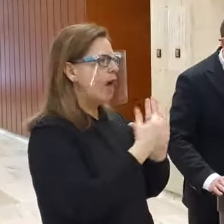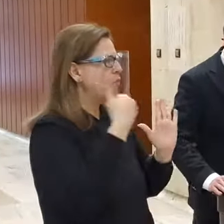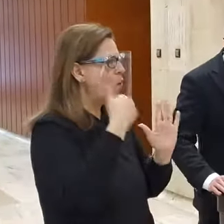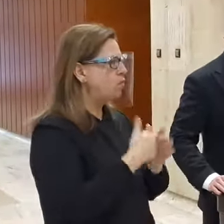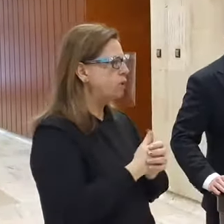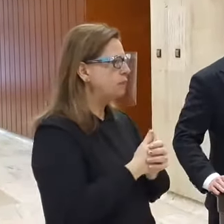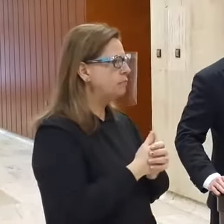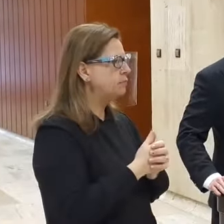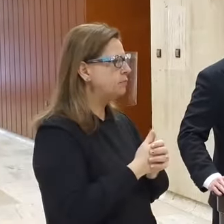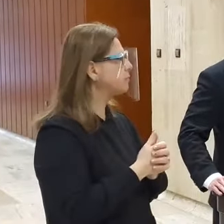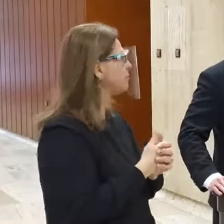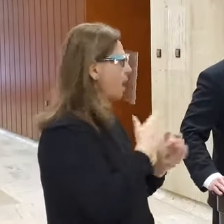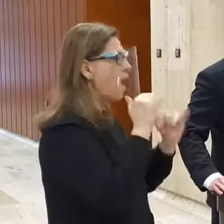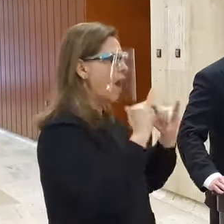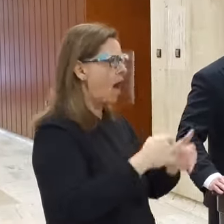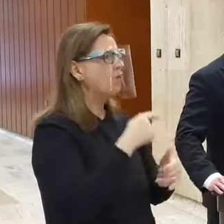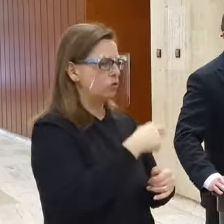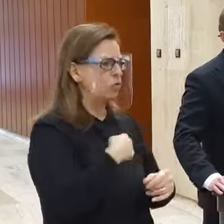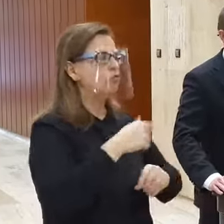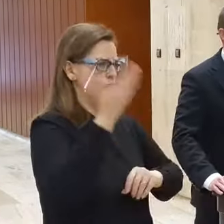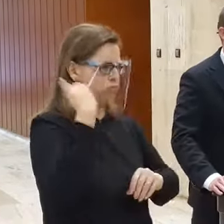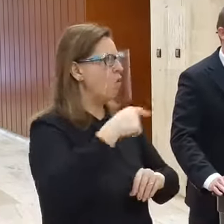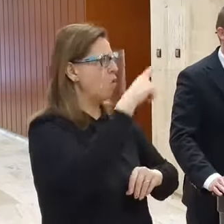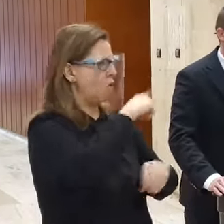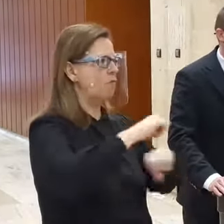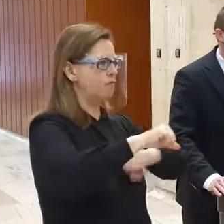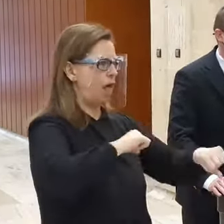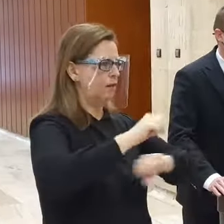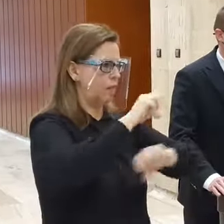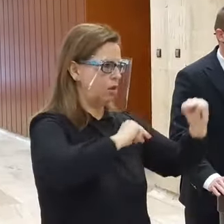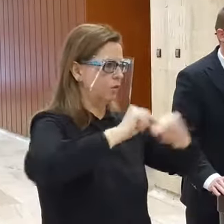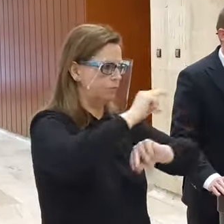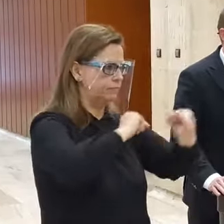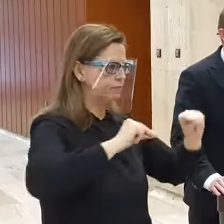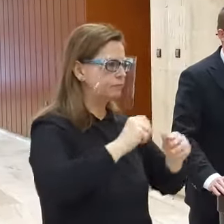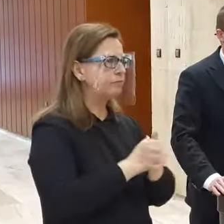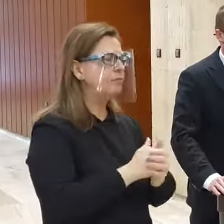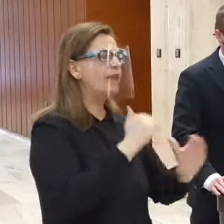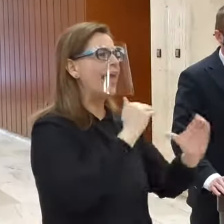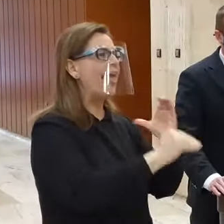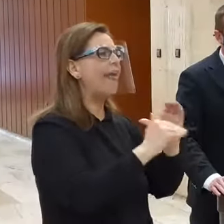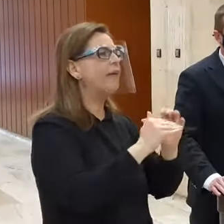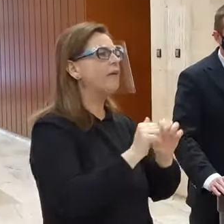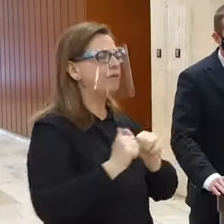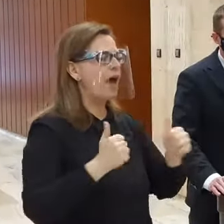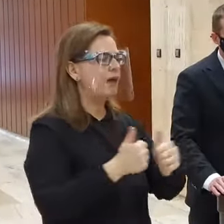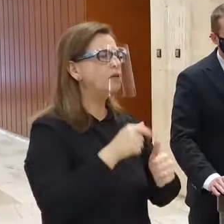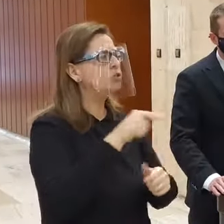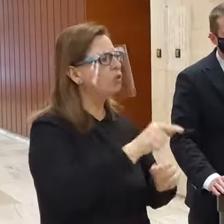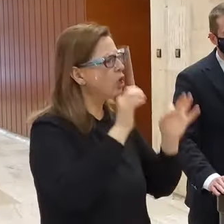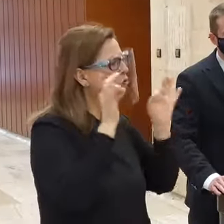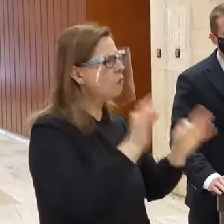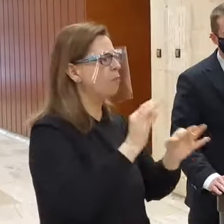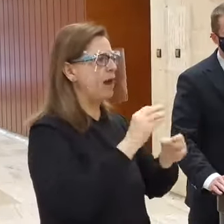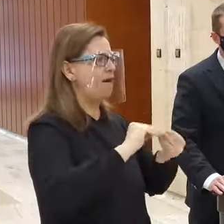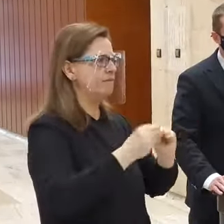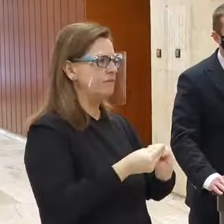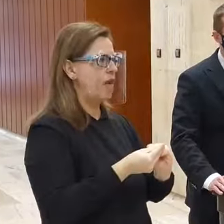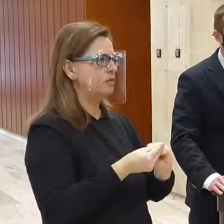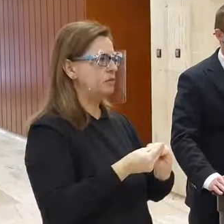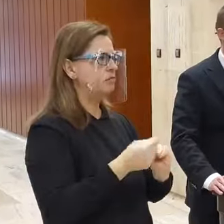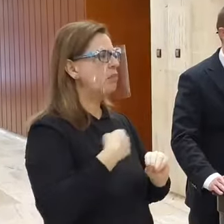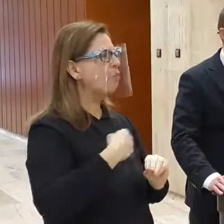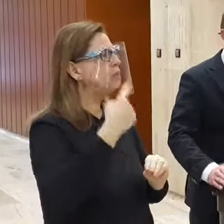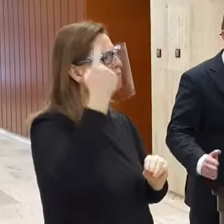Áno, ja môžem potvrdiť, že toto bola jedna z tém, o ktorej vláda rokovala. E-karanténu vnímame ako vhodný nástroj na to, aby sme možno